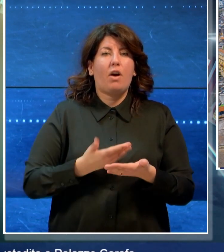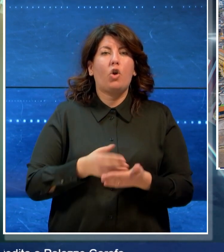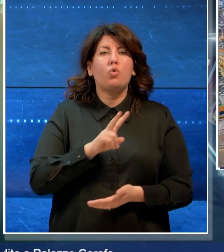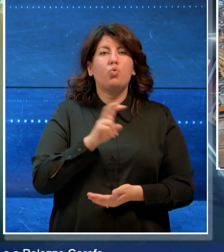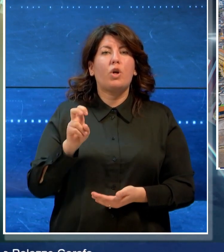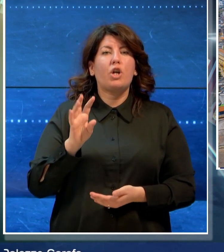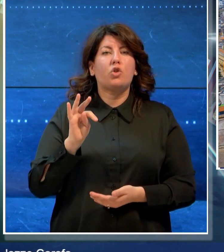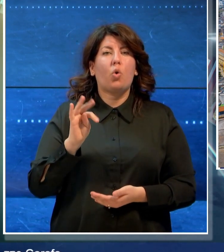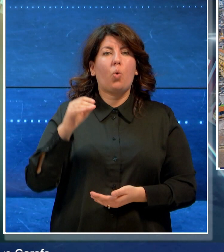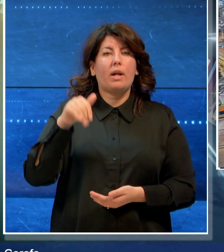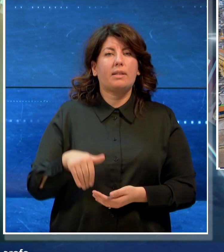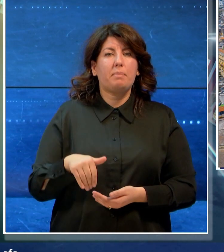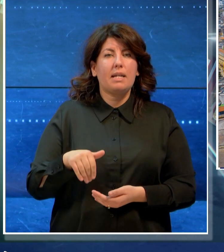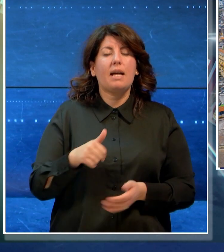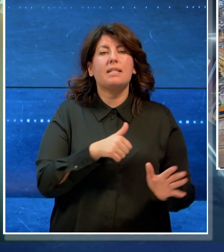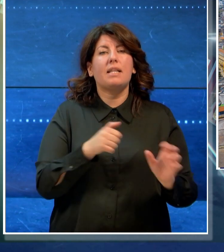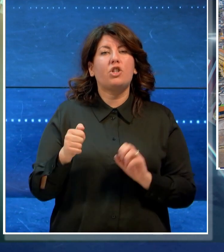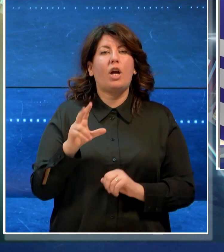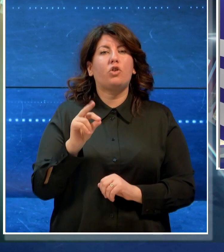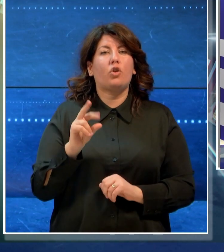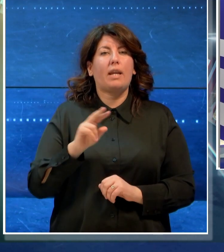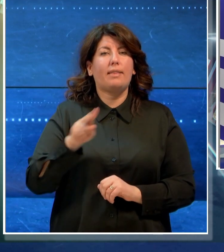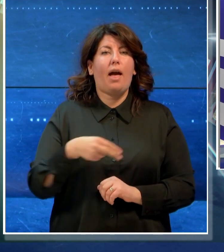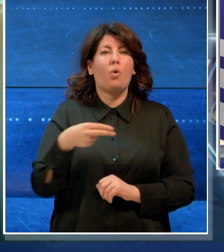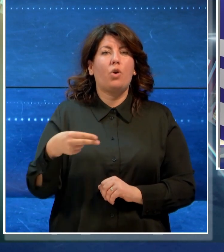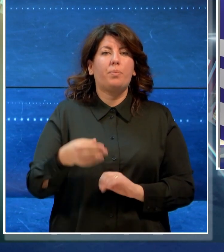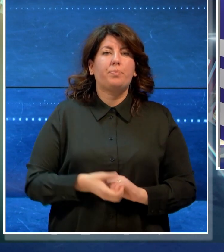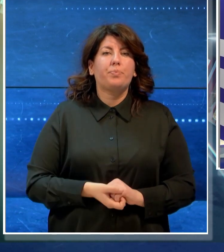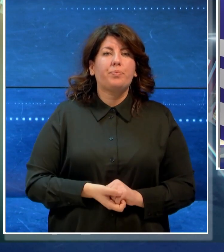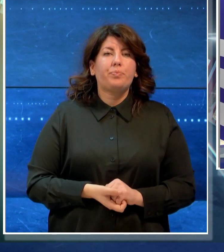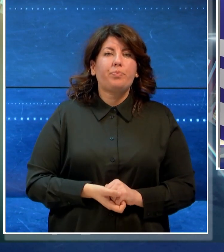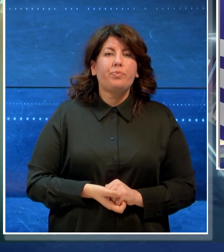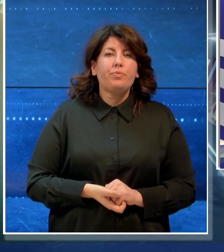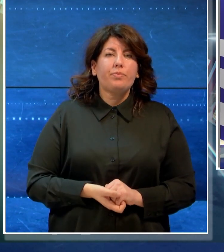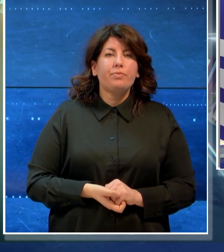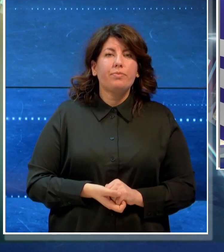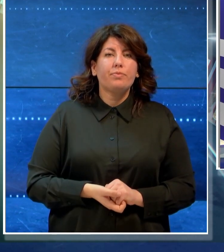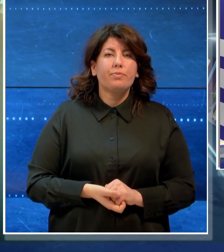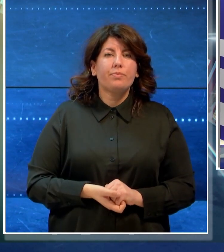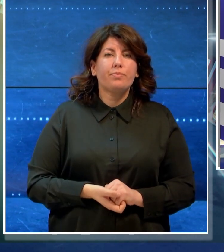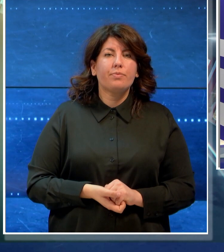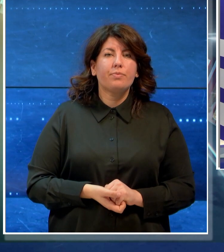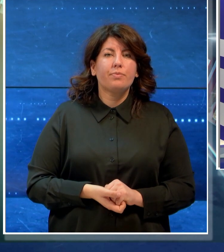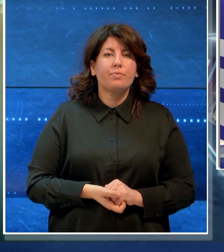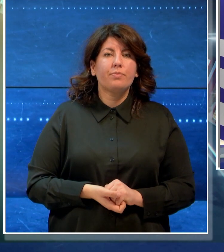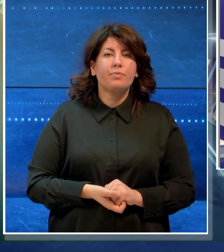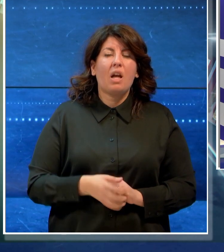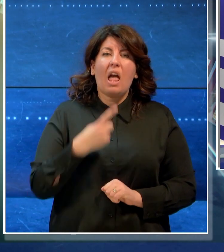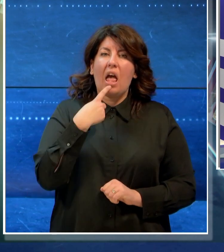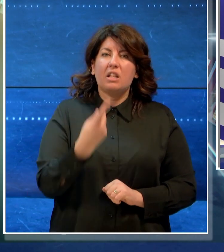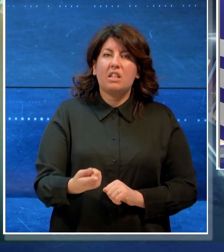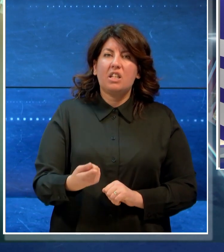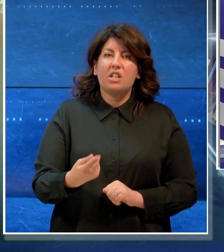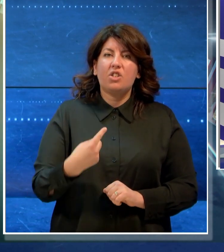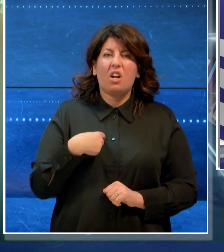.630 euro. Si dice indignato e